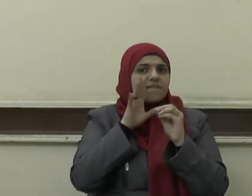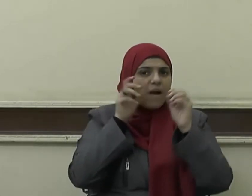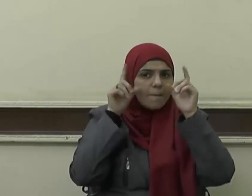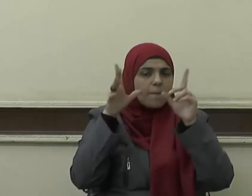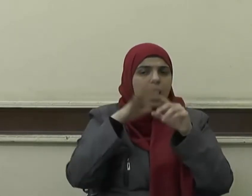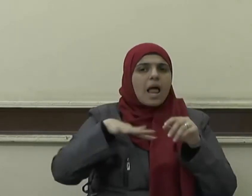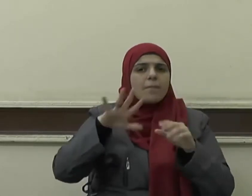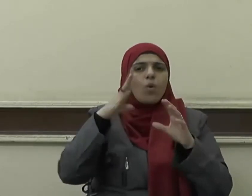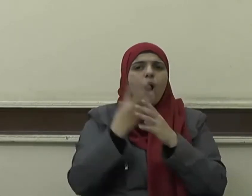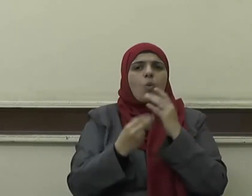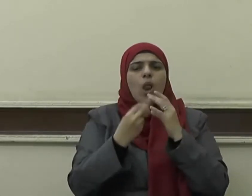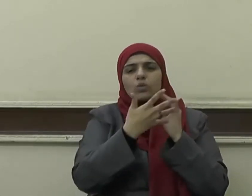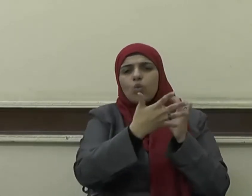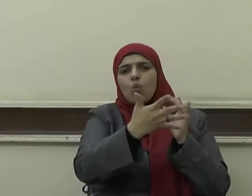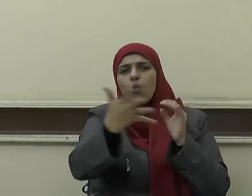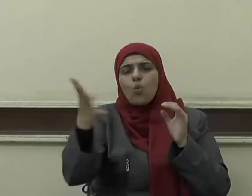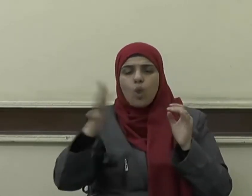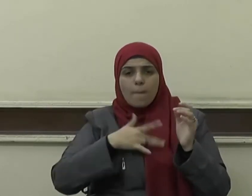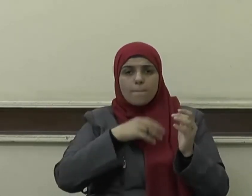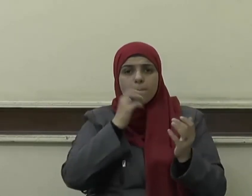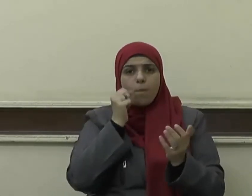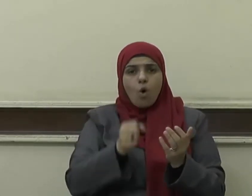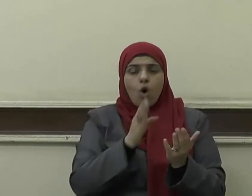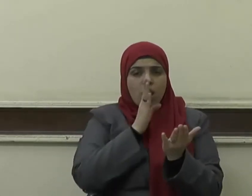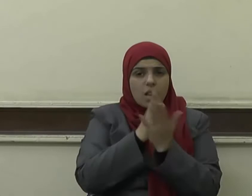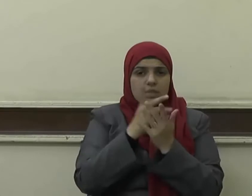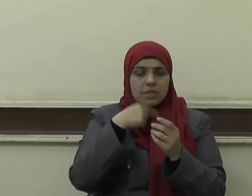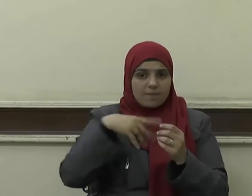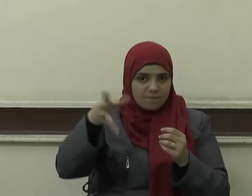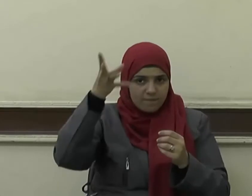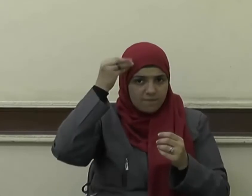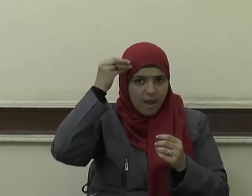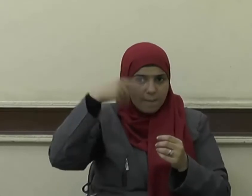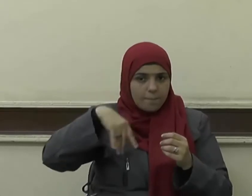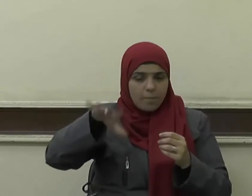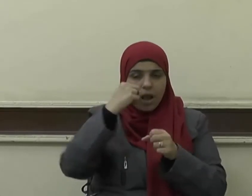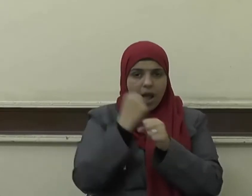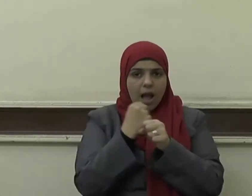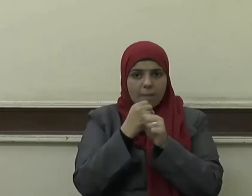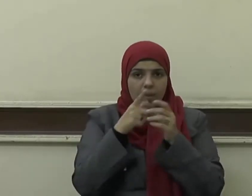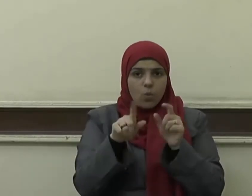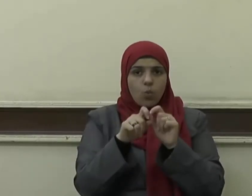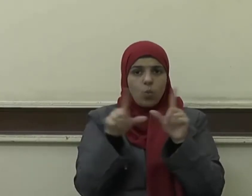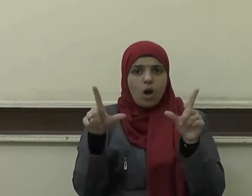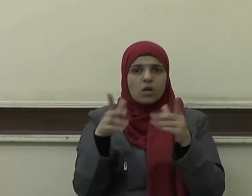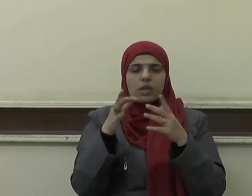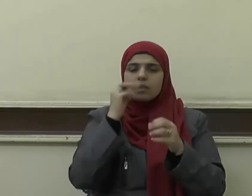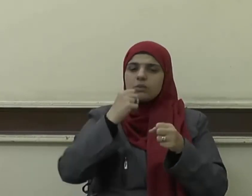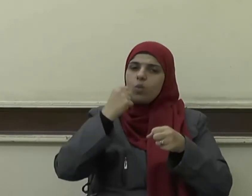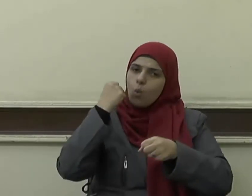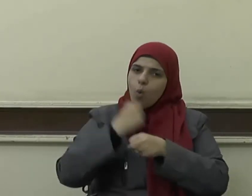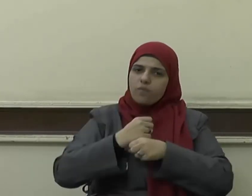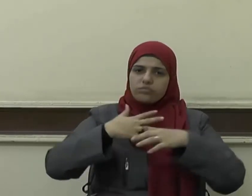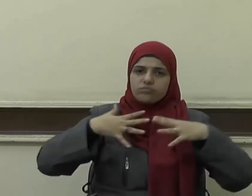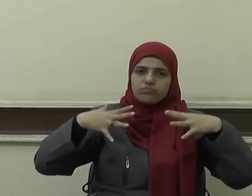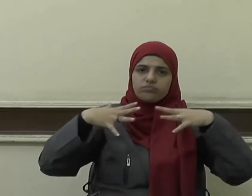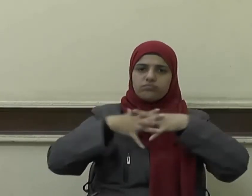أن يقفوا جميعا صفا واحدا حتى تتحقق الكفاية لوطنهم